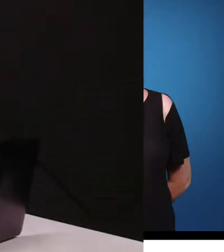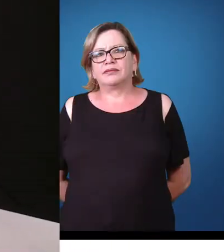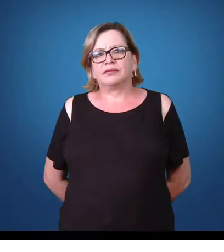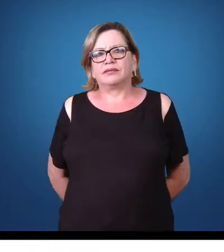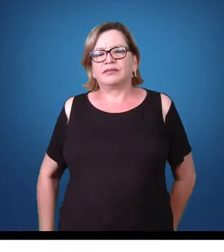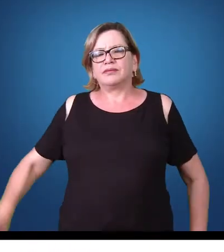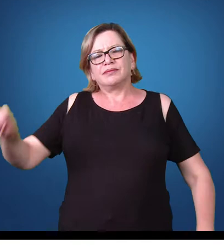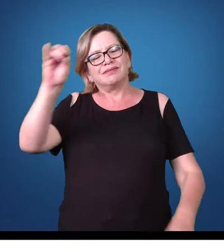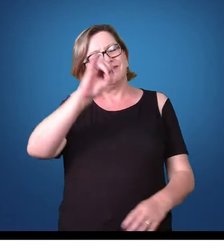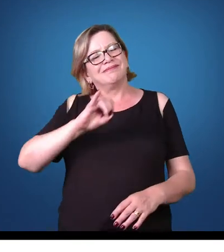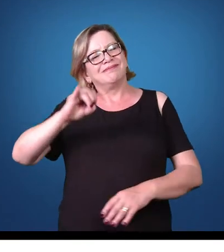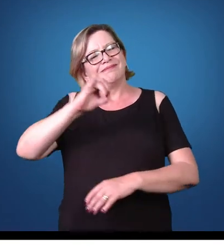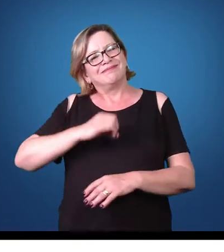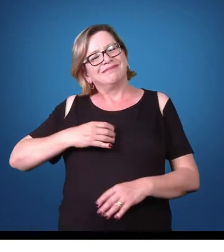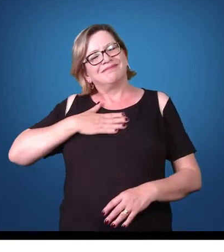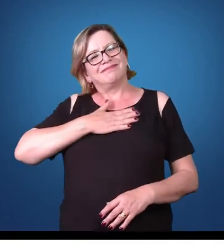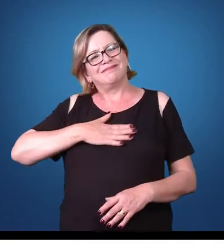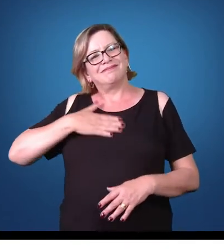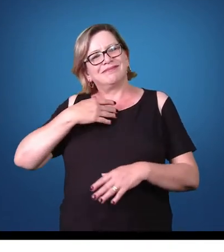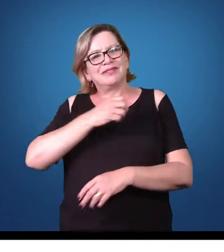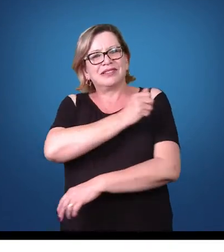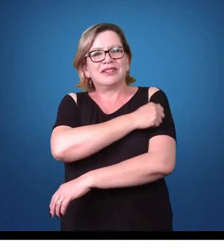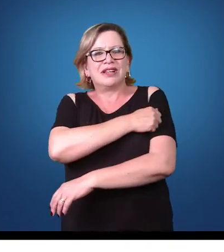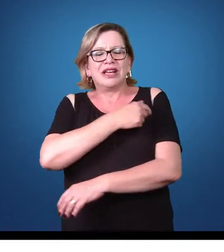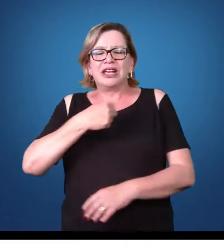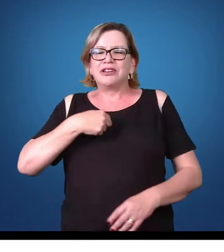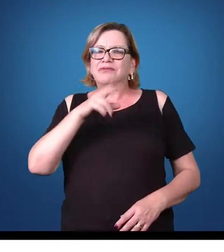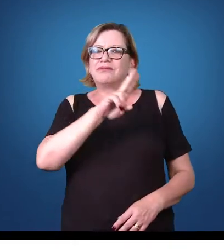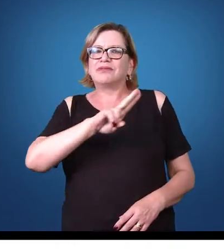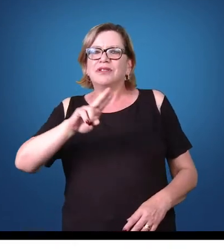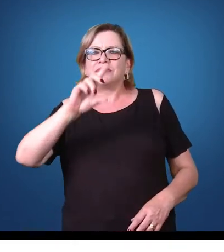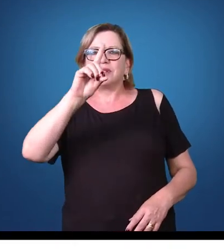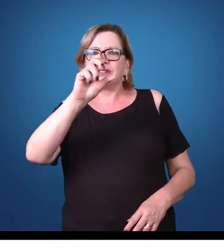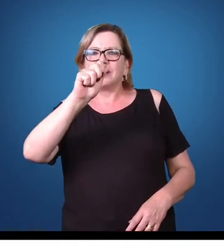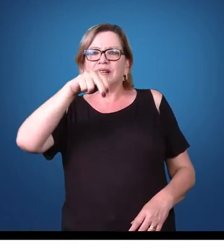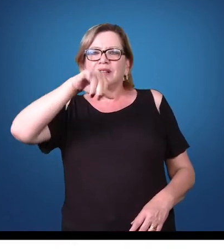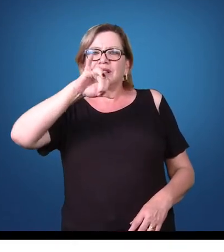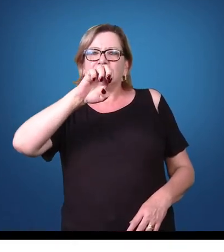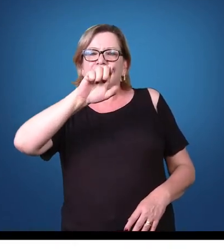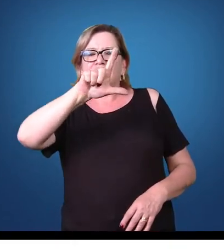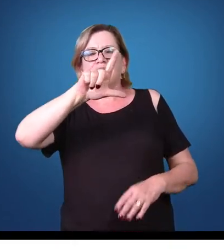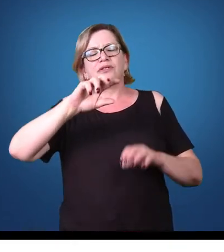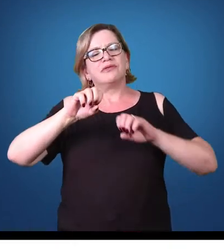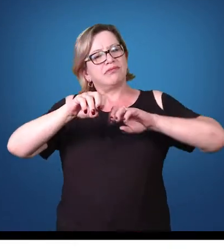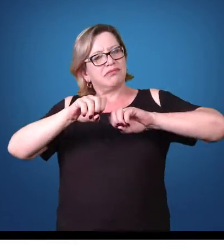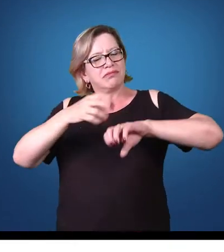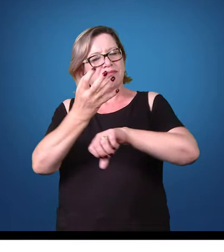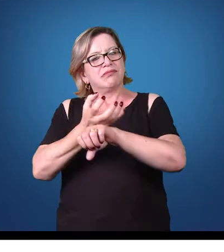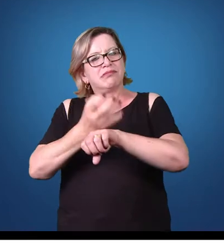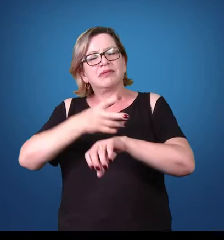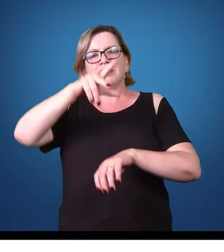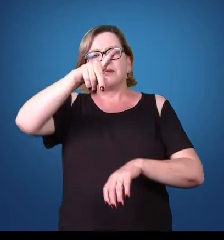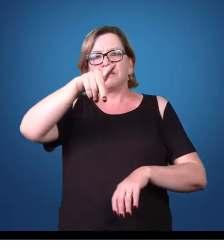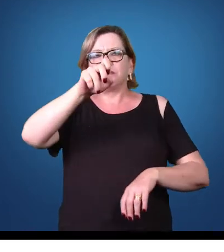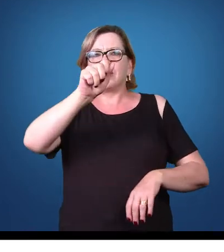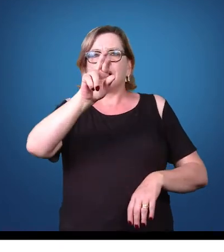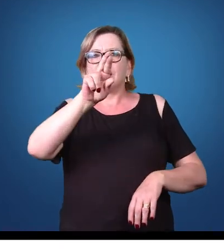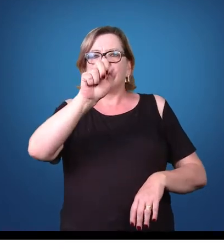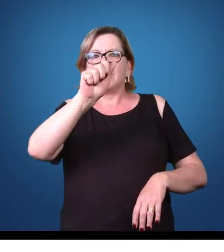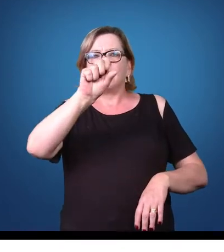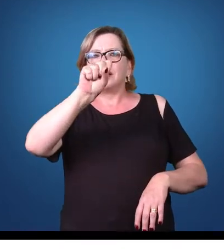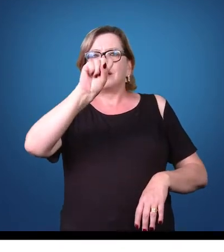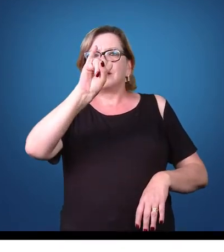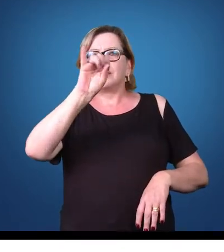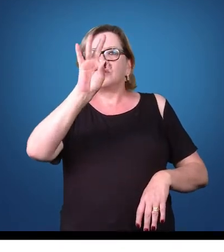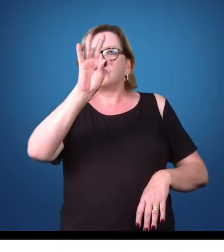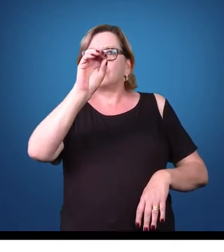Olá, caros alunos, eu sou o professor Daniel Bini e vou trabalhar com vocês a disciplina de parasitologia. A parasitologia